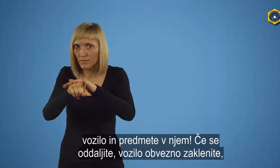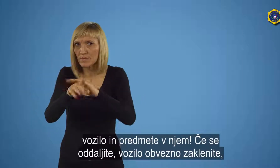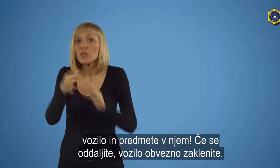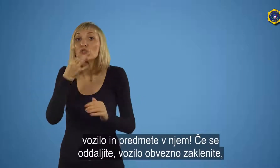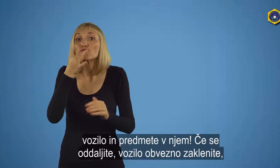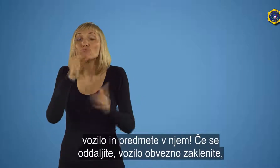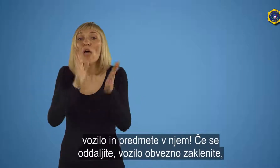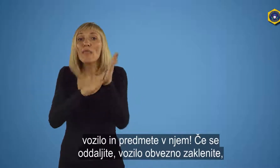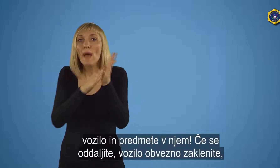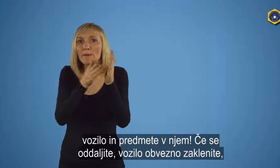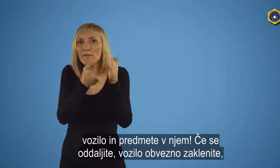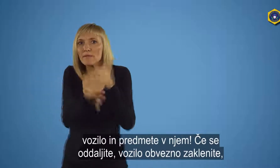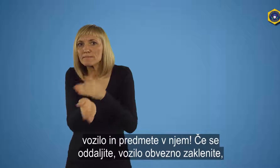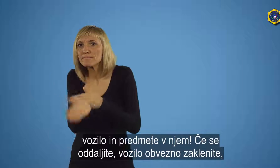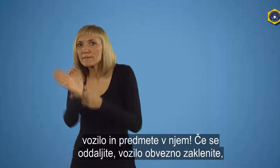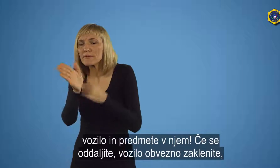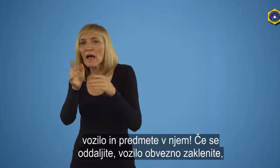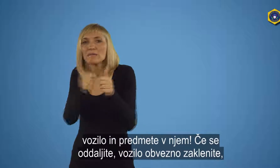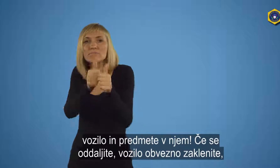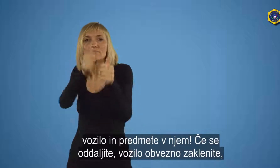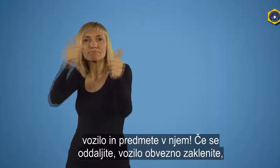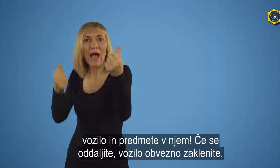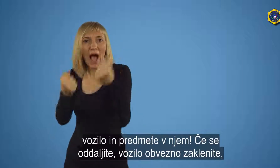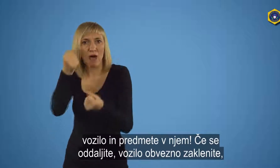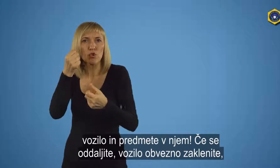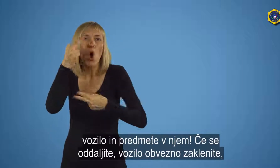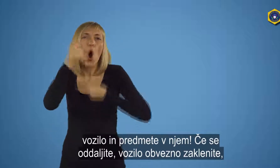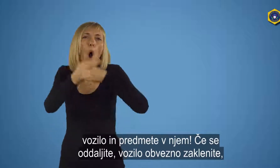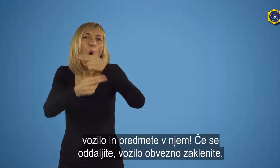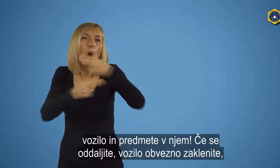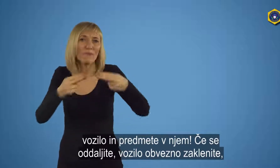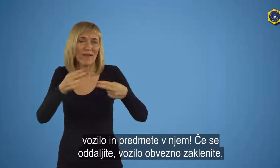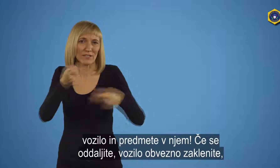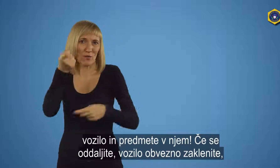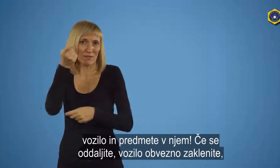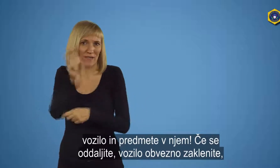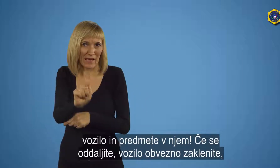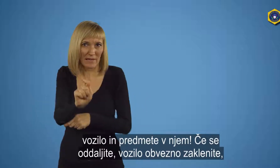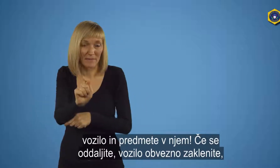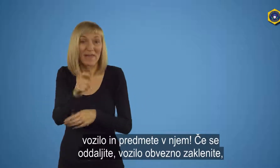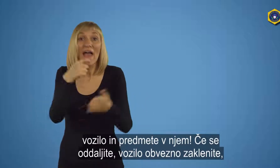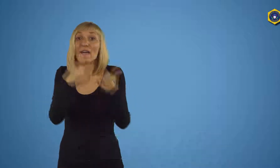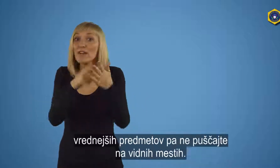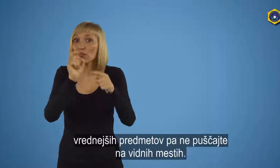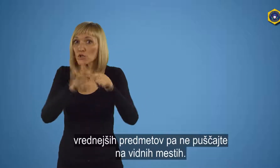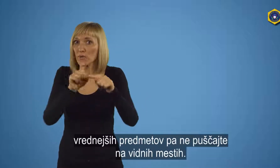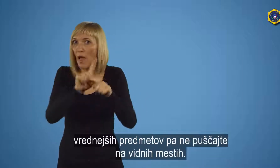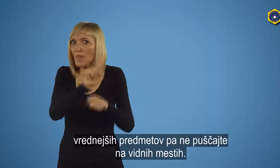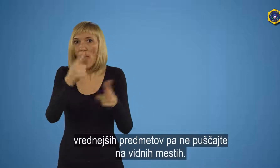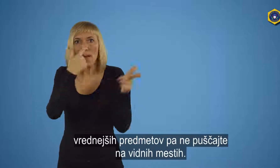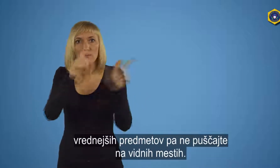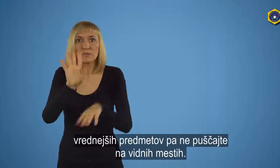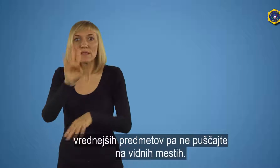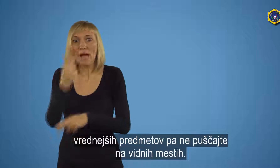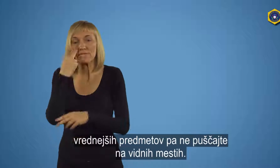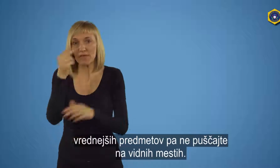Če se odelite, vozilo obvezno zaklenite. Vrednejših predmetov pa ne puščajte na vidnih mestih.